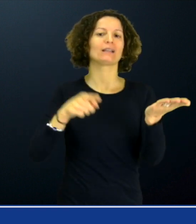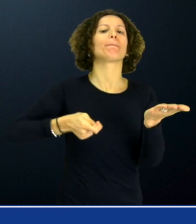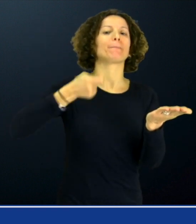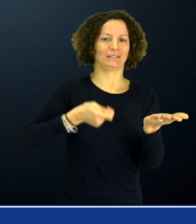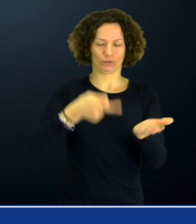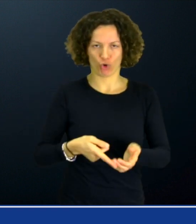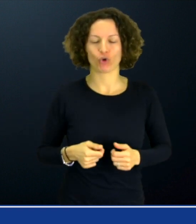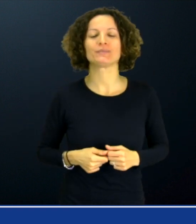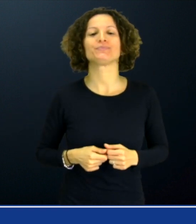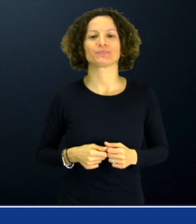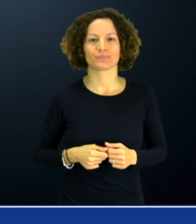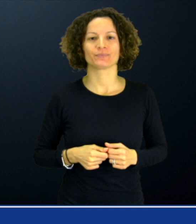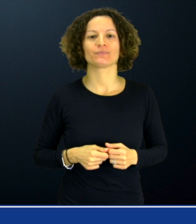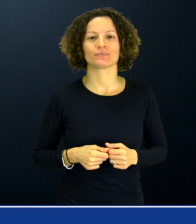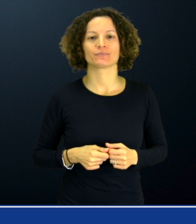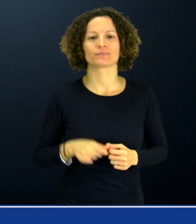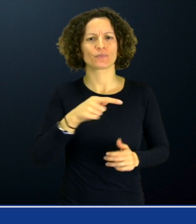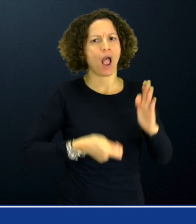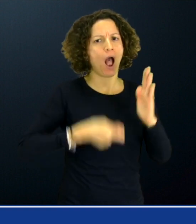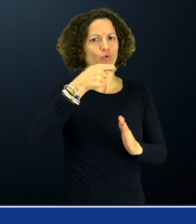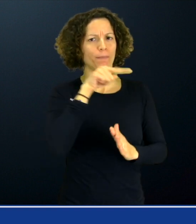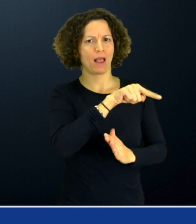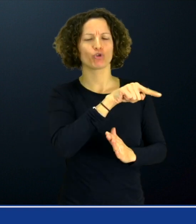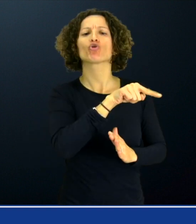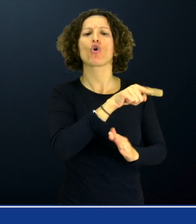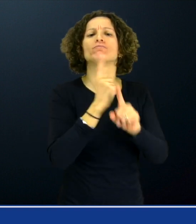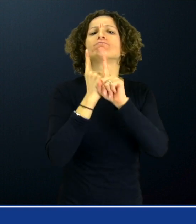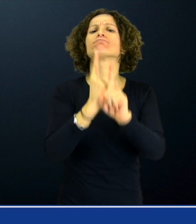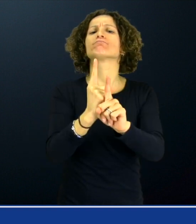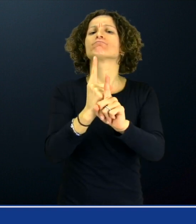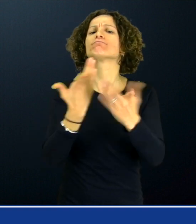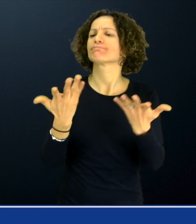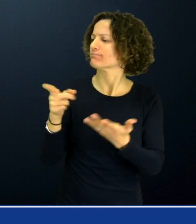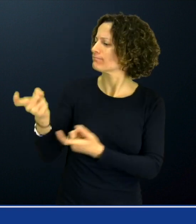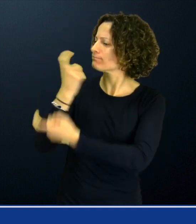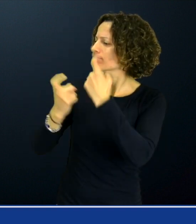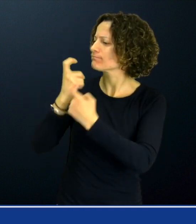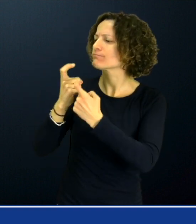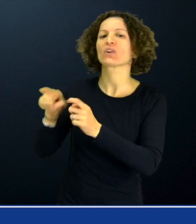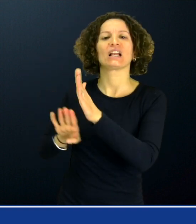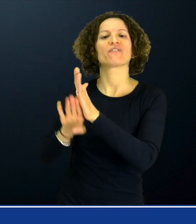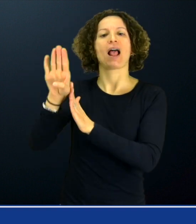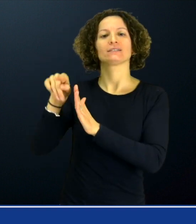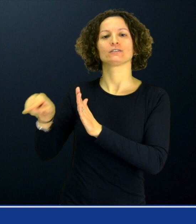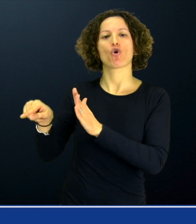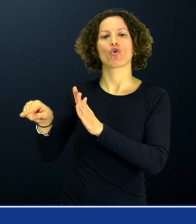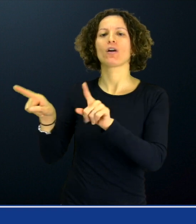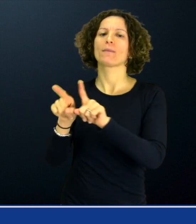L'aumento, come previsto dalla normativa vigente, è stato calcolato sulla base dell'inflazione, ossia la